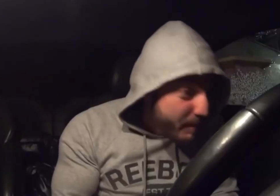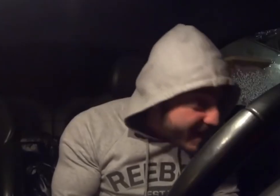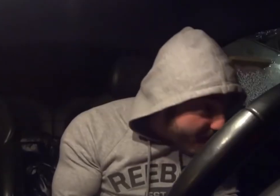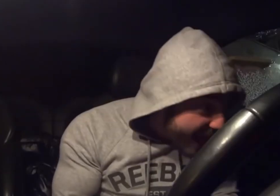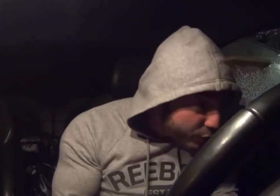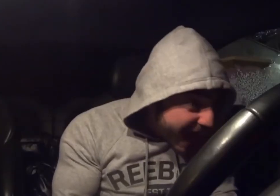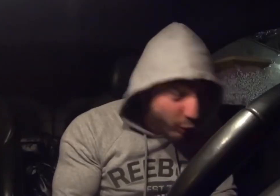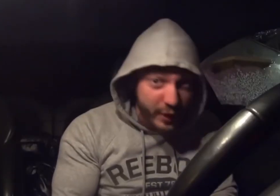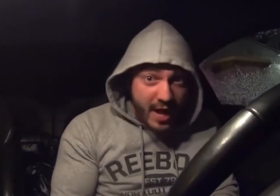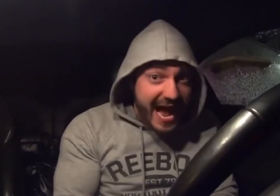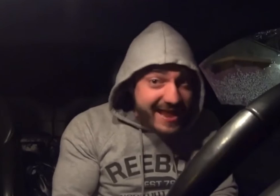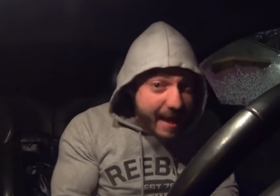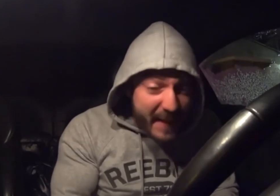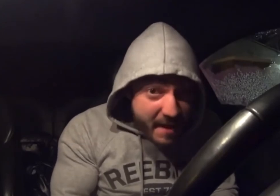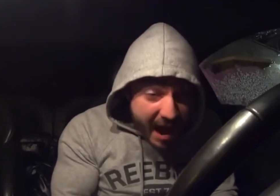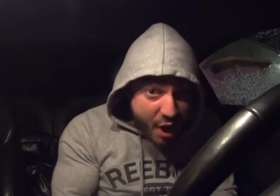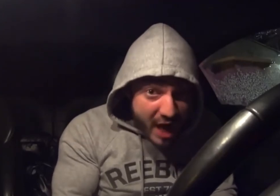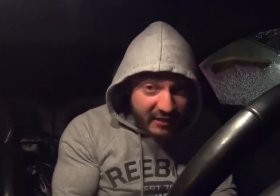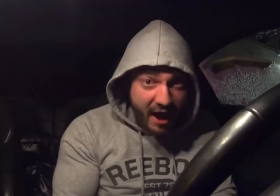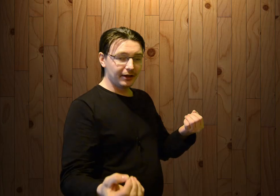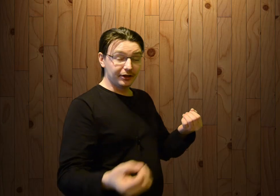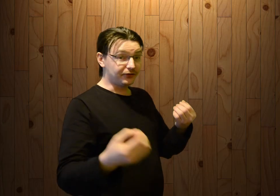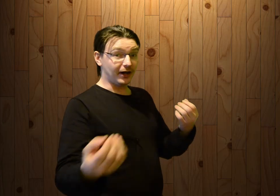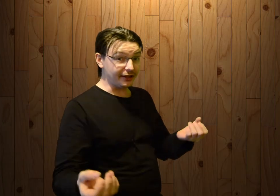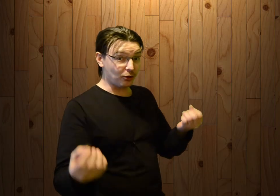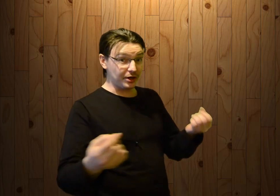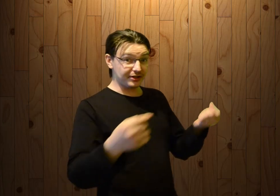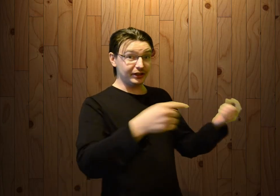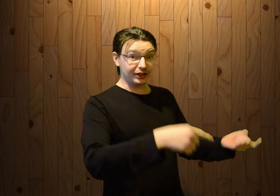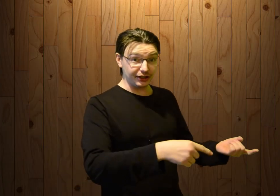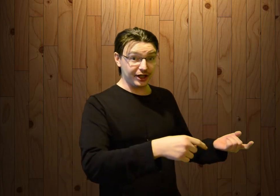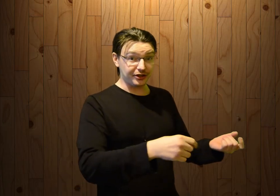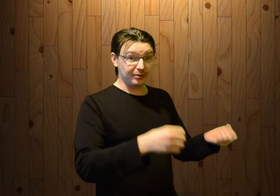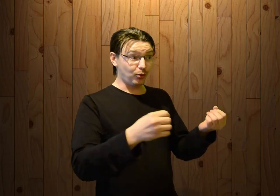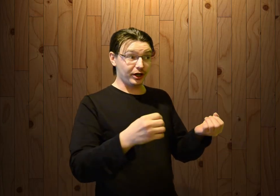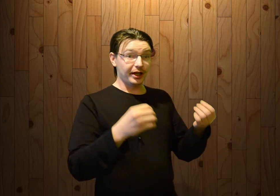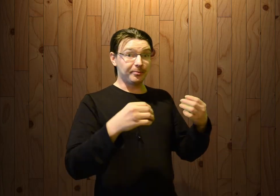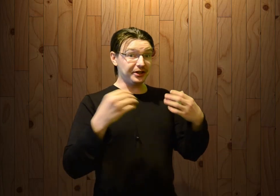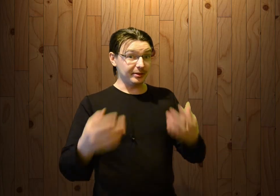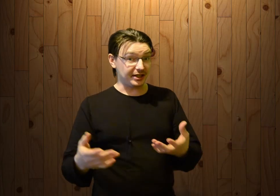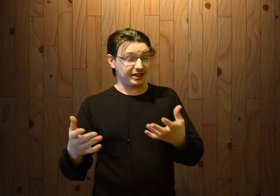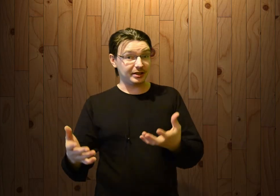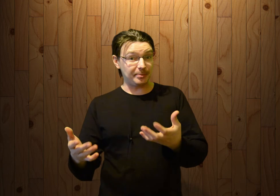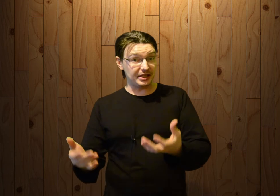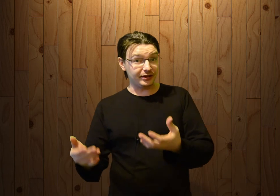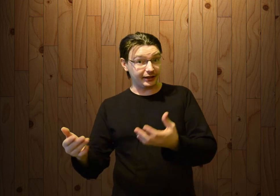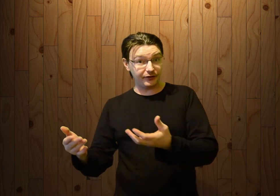понимаю нахуй! Я не понимаю этого! Инфа находится в интернете. Тем более, перед тем, как записывать данное